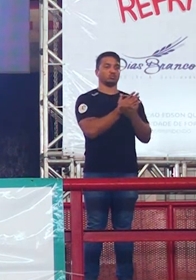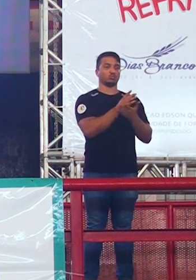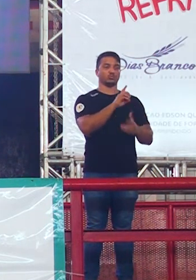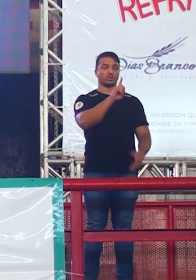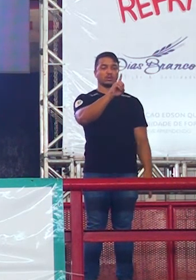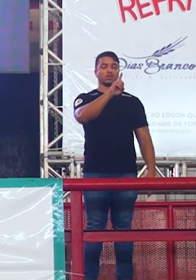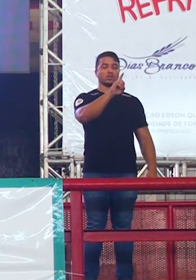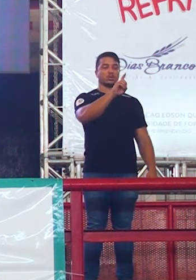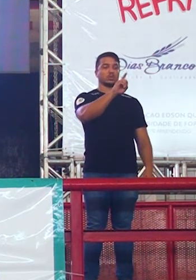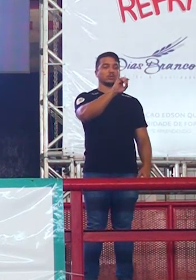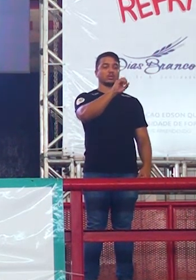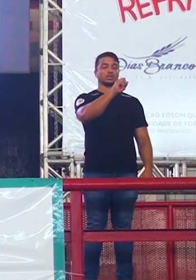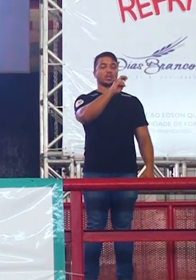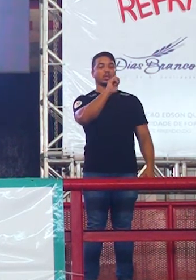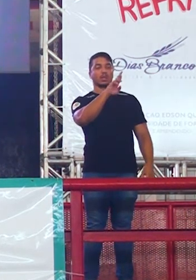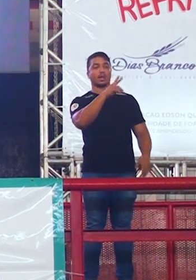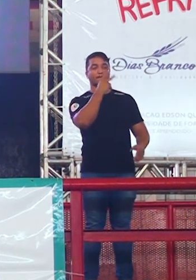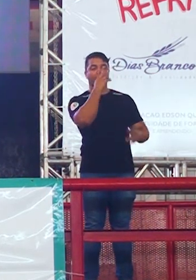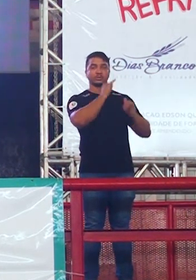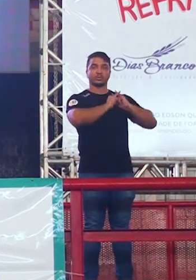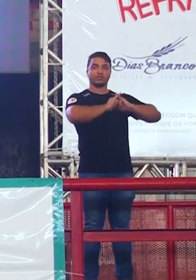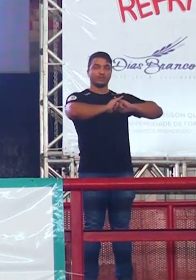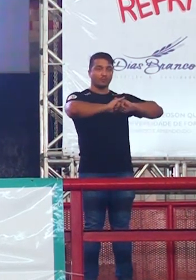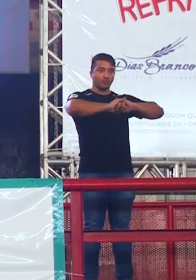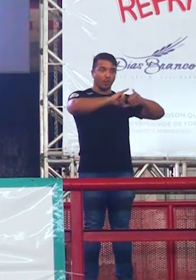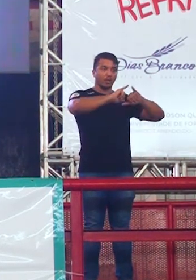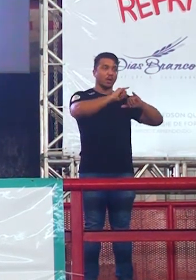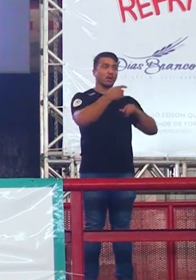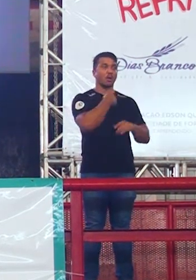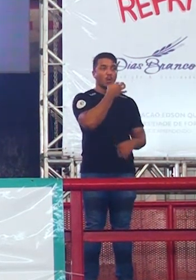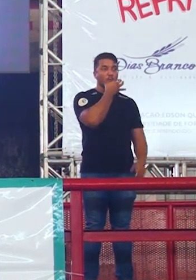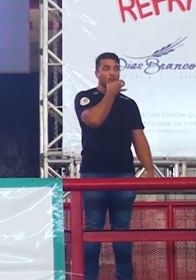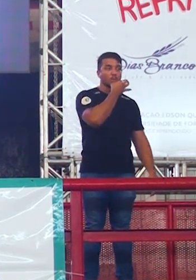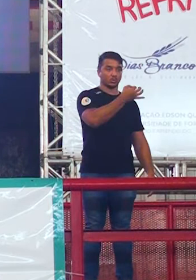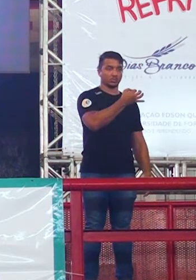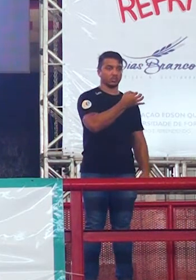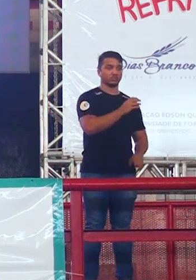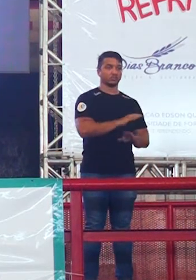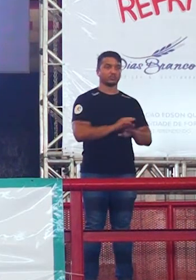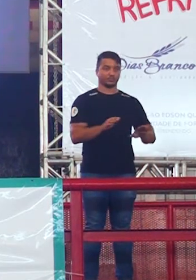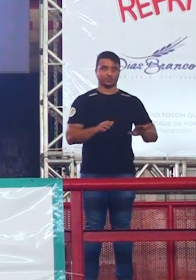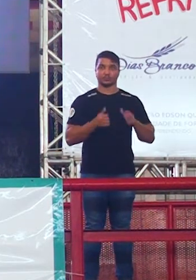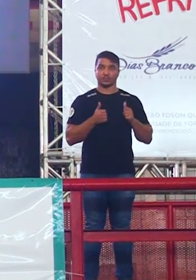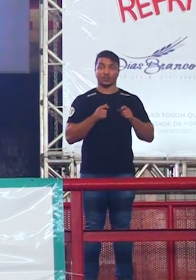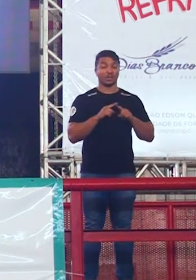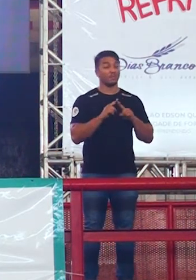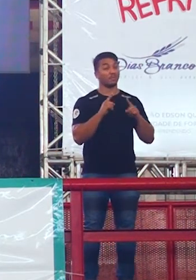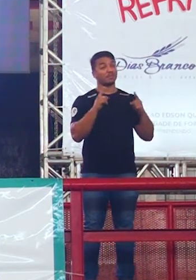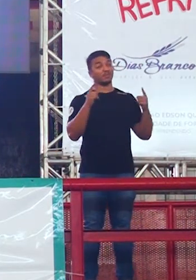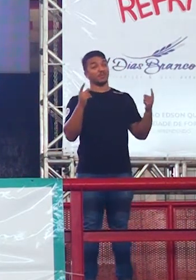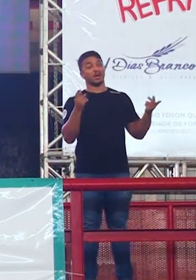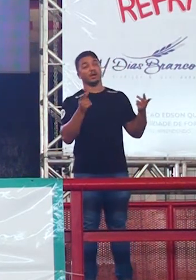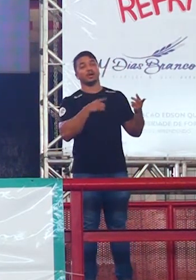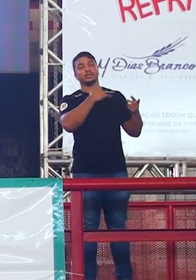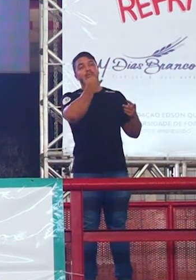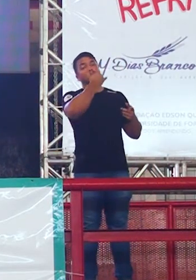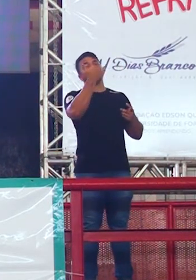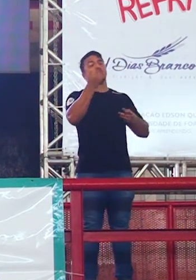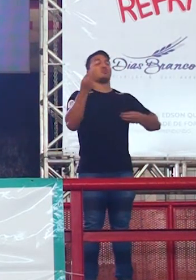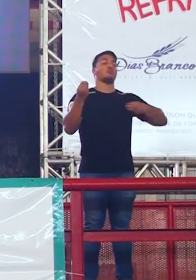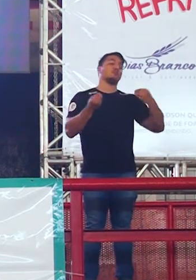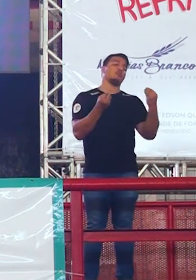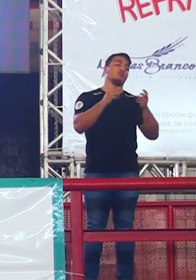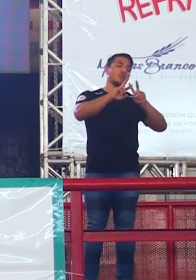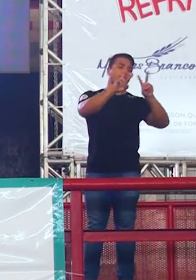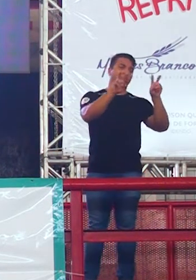Dissertar é informar. Dissertar é opinar. Claro que, dependendo do tema,